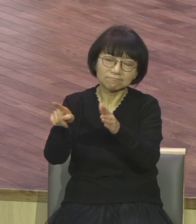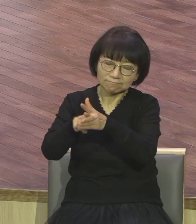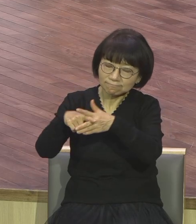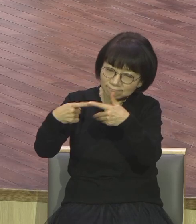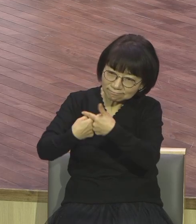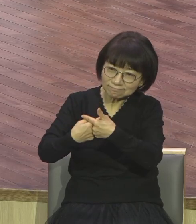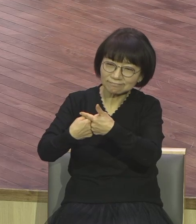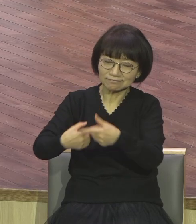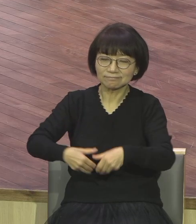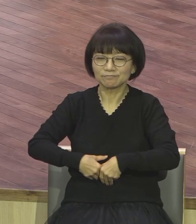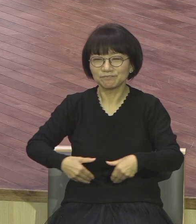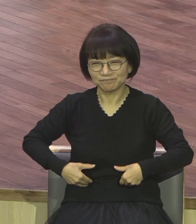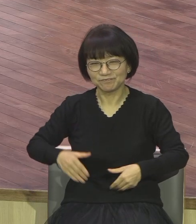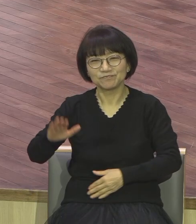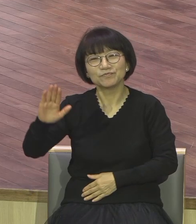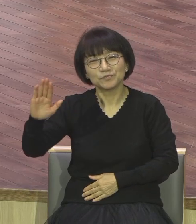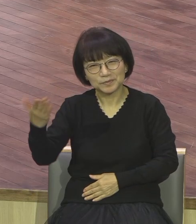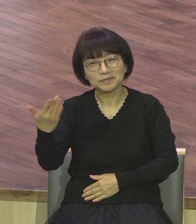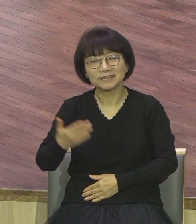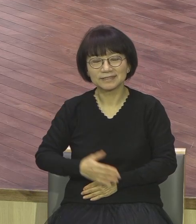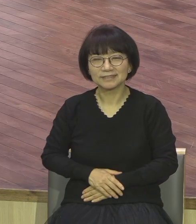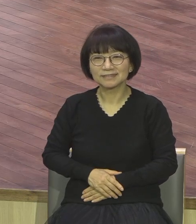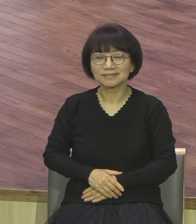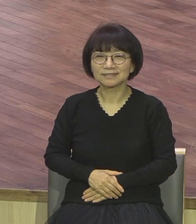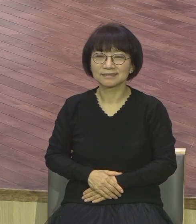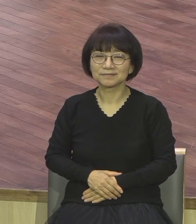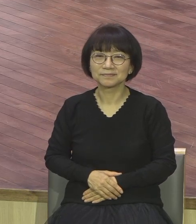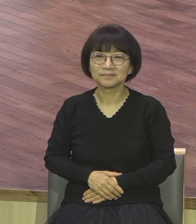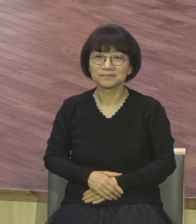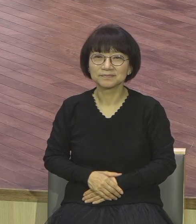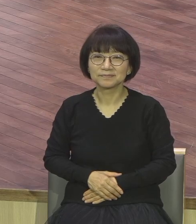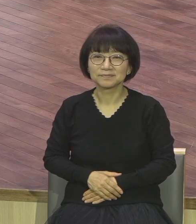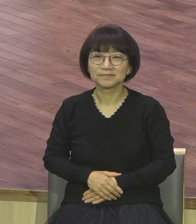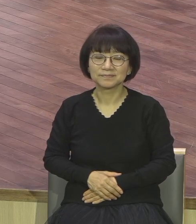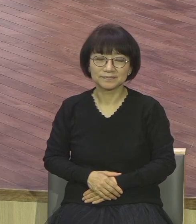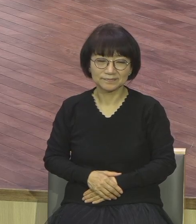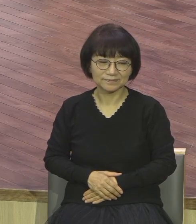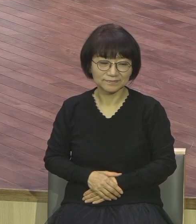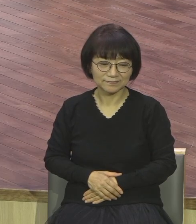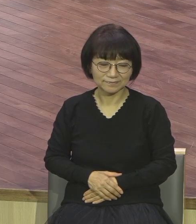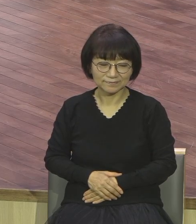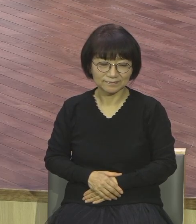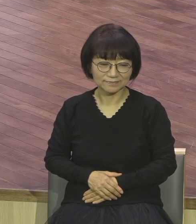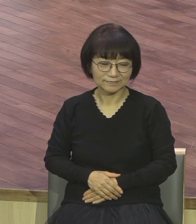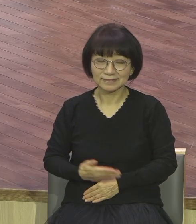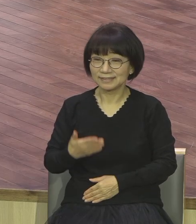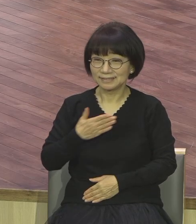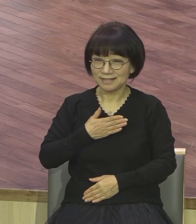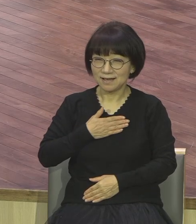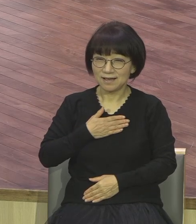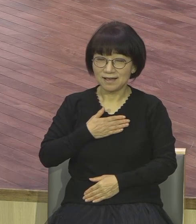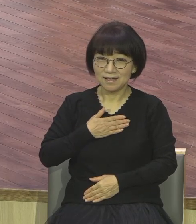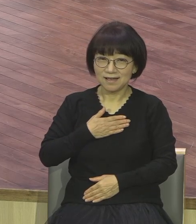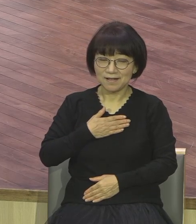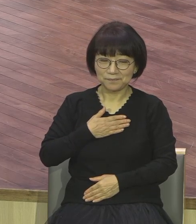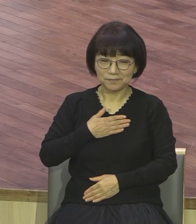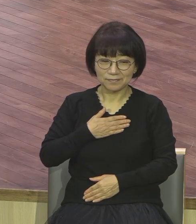뭐 이런 일 저런 일만 교회에 뭐 여러분 제가 뭐 교회에서 자랐고 교회에서만 자란 사람이 내가